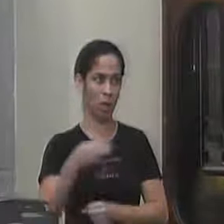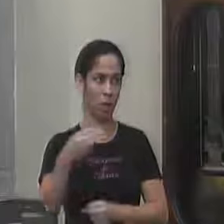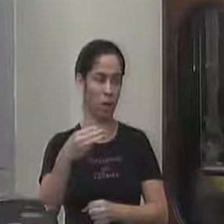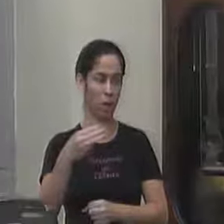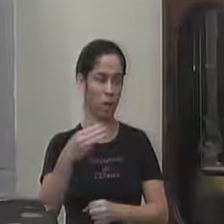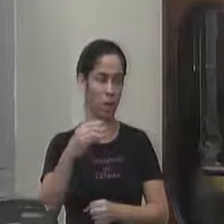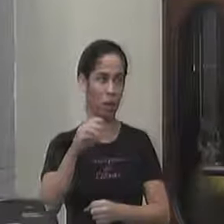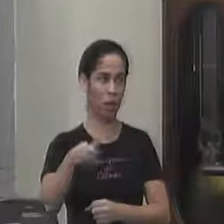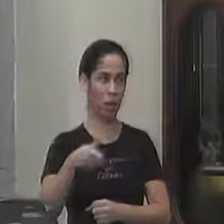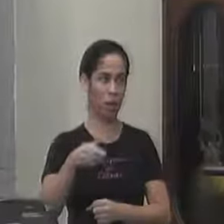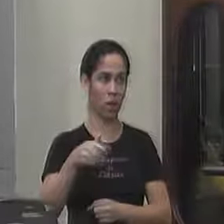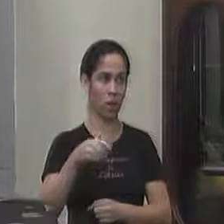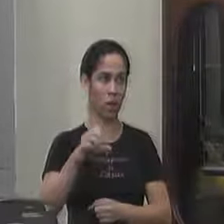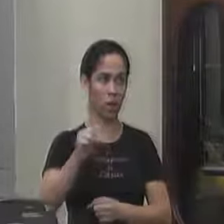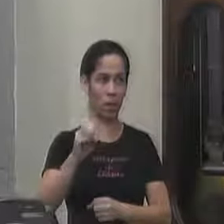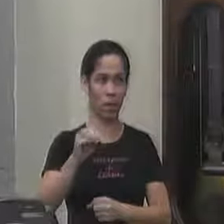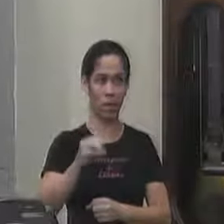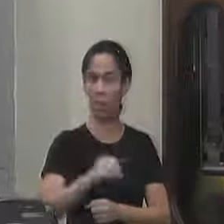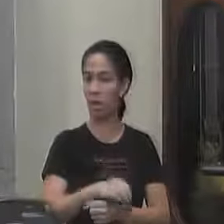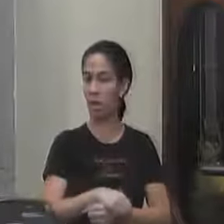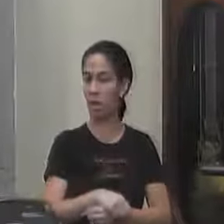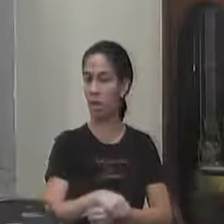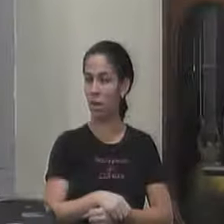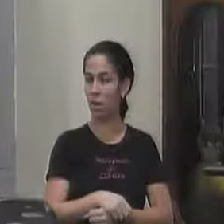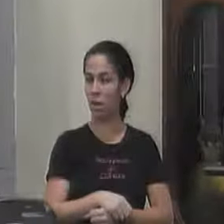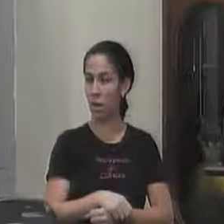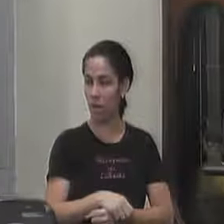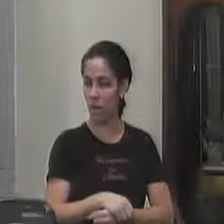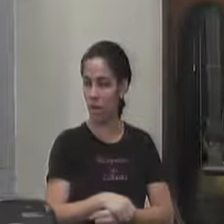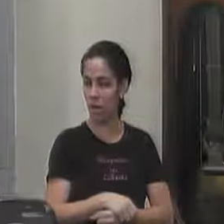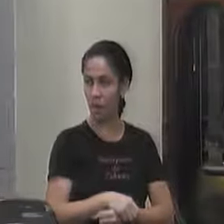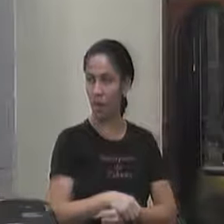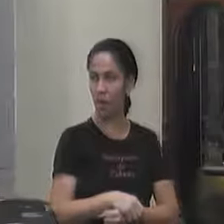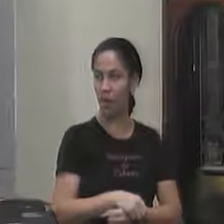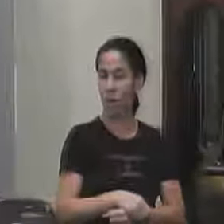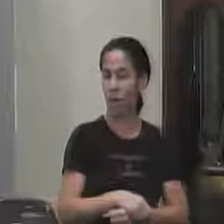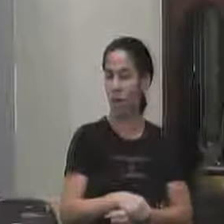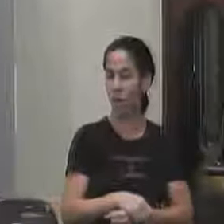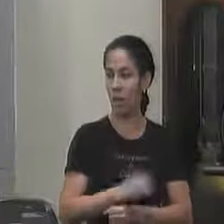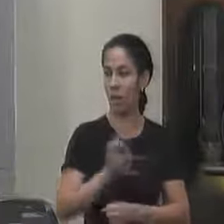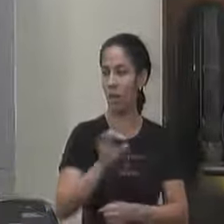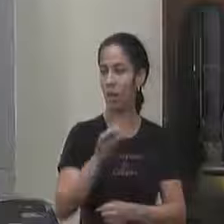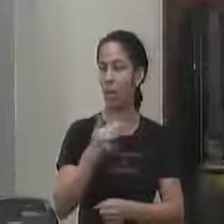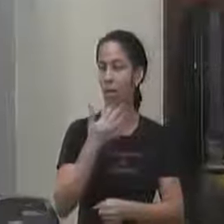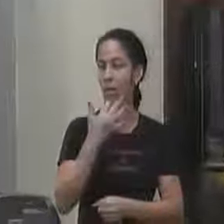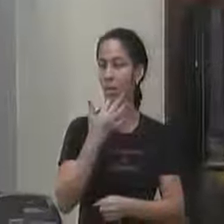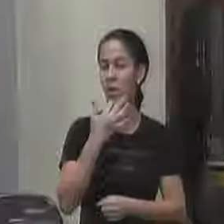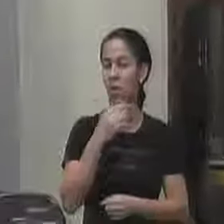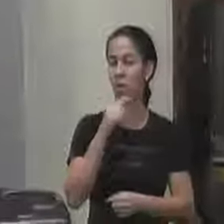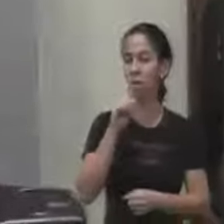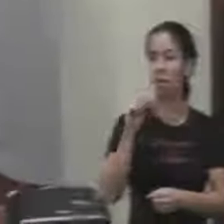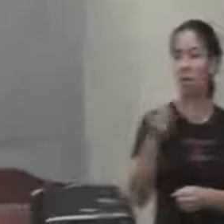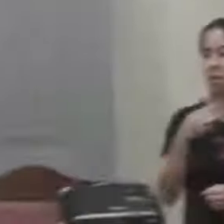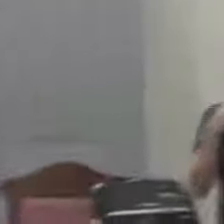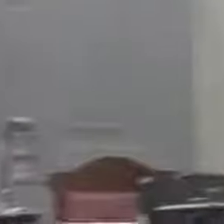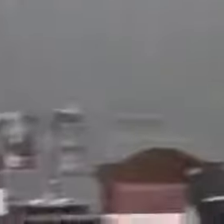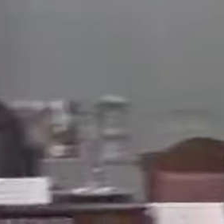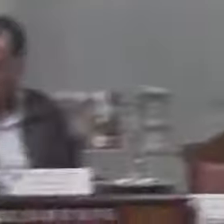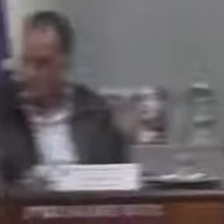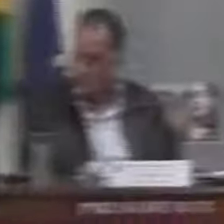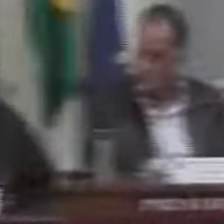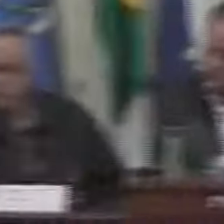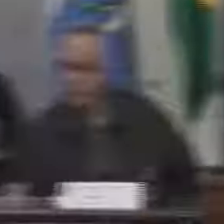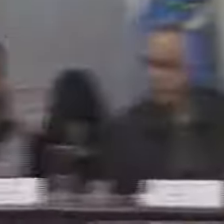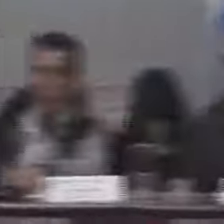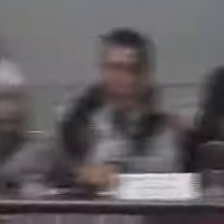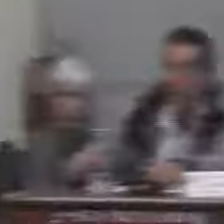desculpe 3.80 deixa eu te corrigir desculpa Marquinho só para você ter uma ideia 1.436 crianças